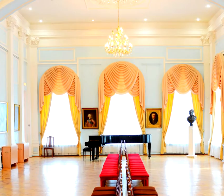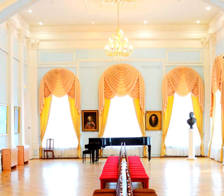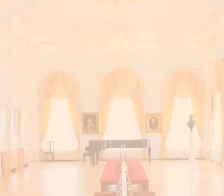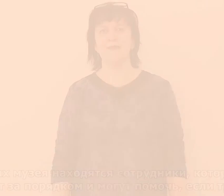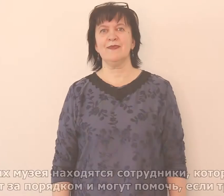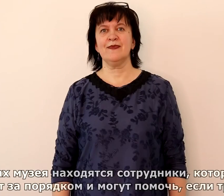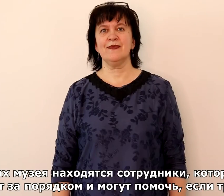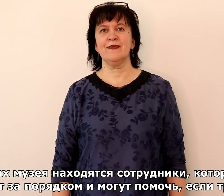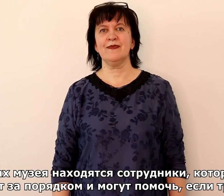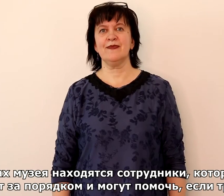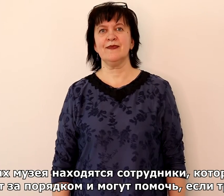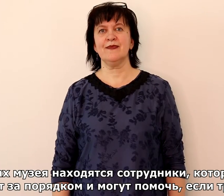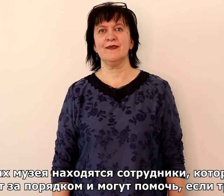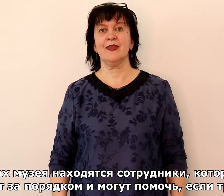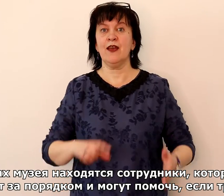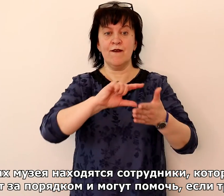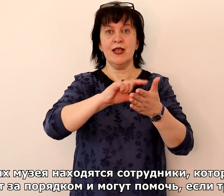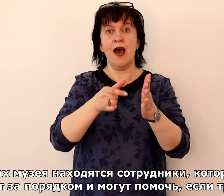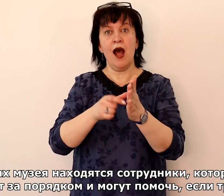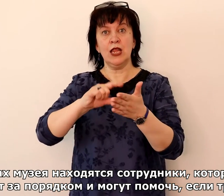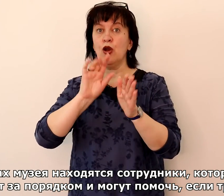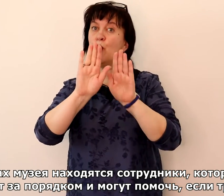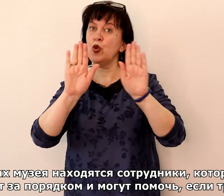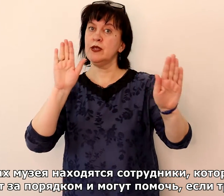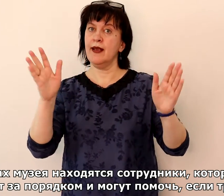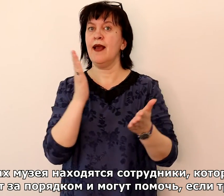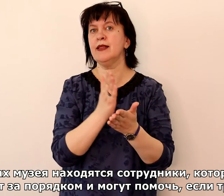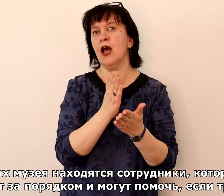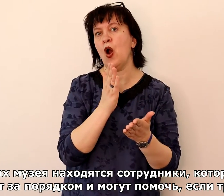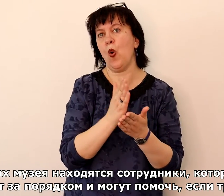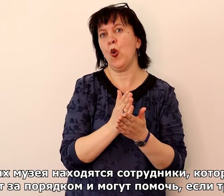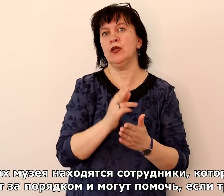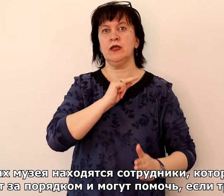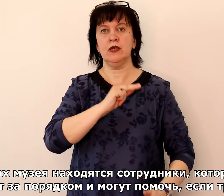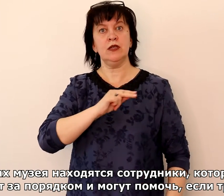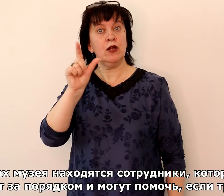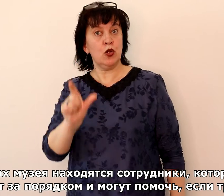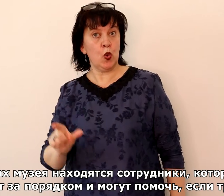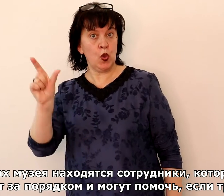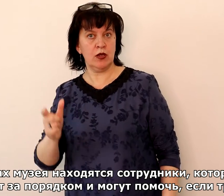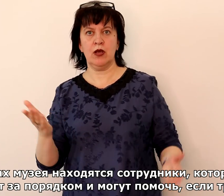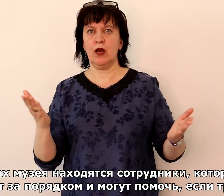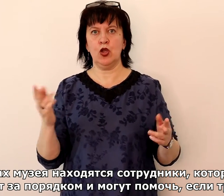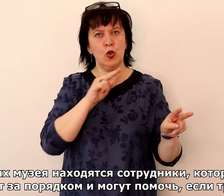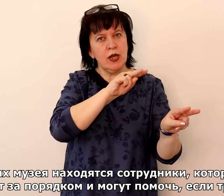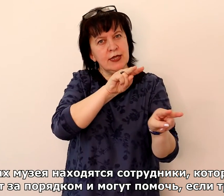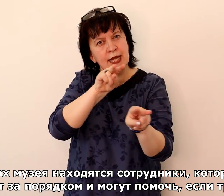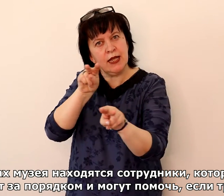В залах музея находятся сотрудники, которые следят за порядком и могут